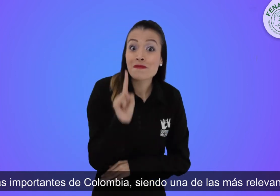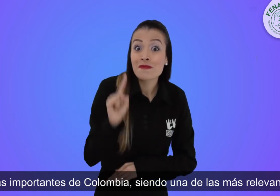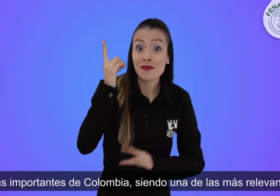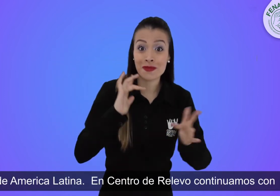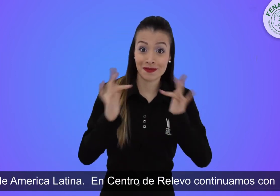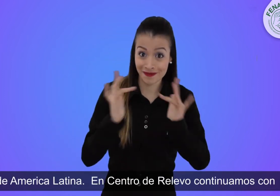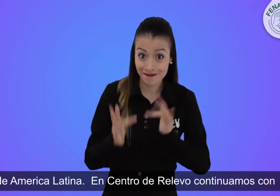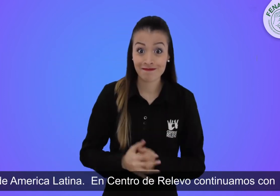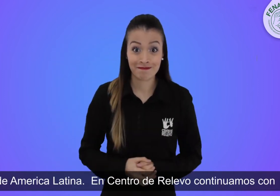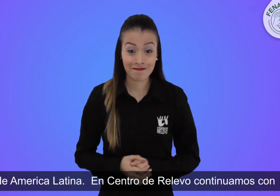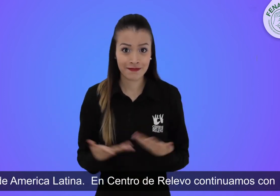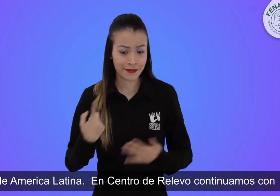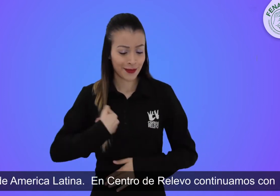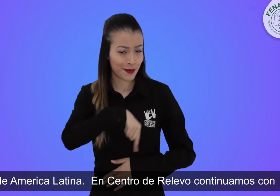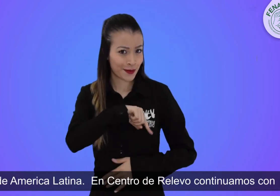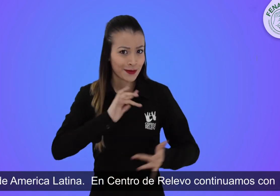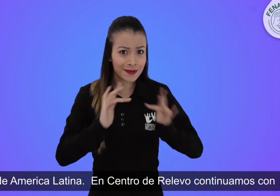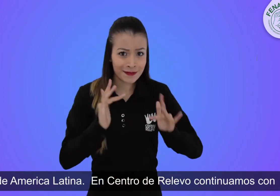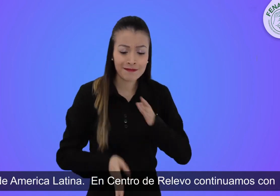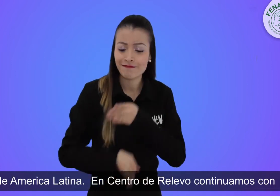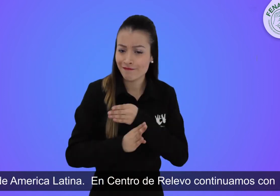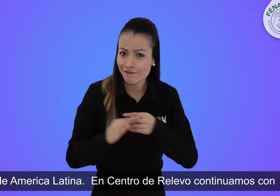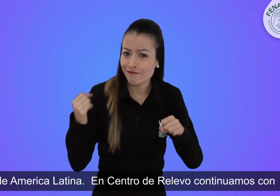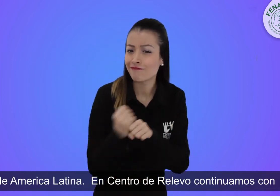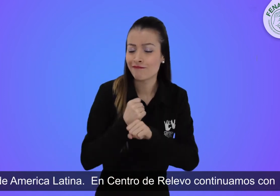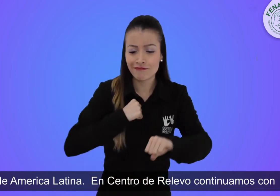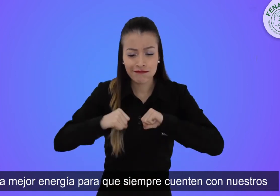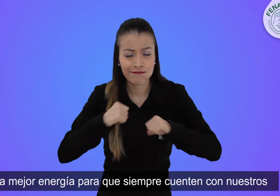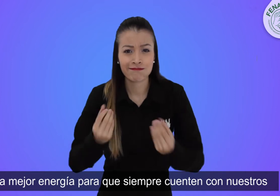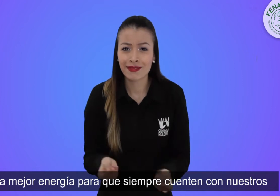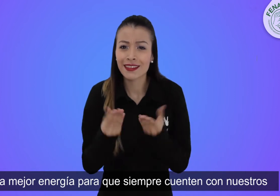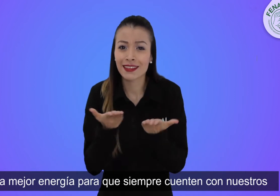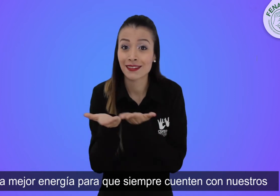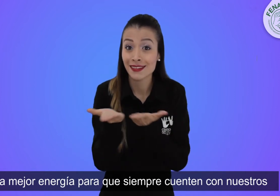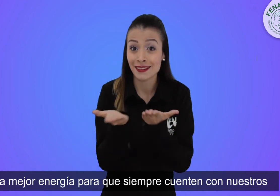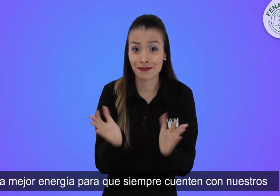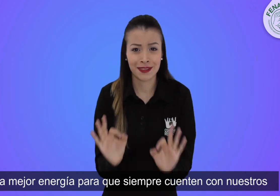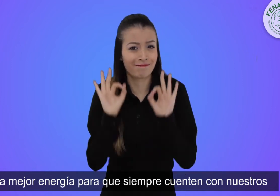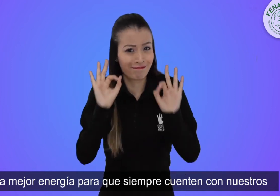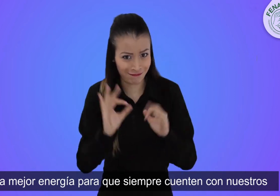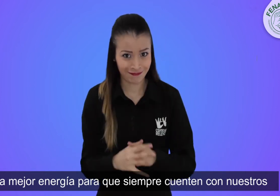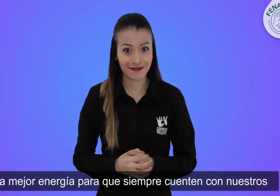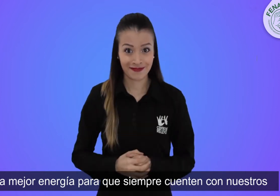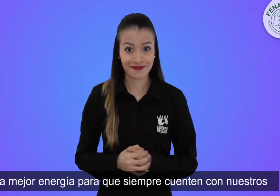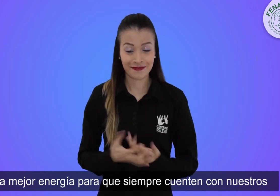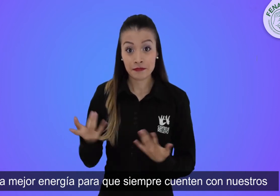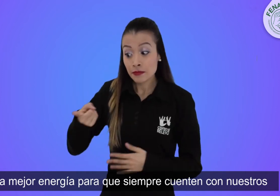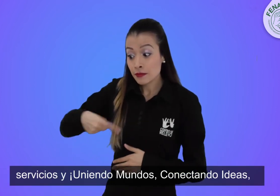relevantes en América Latina? En centro de relevo continuamos con la mejor energía para que siempre cuenten con nuestros servicios